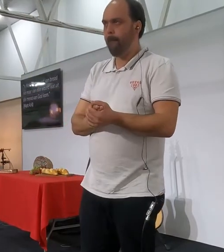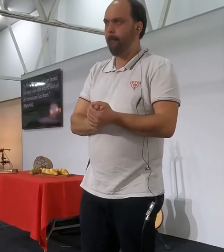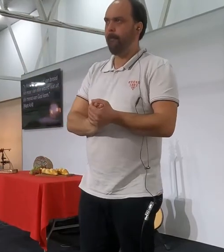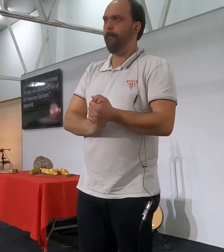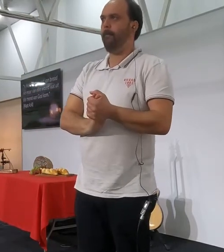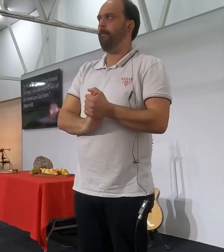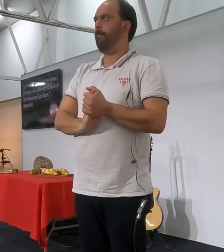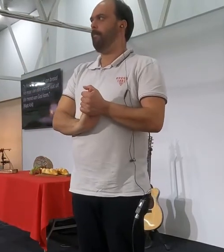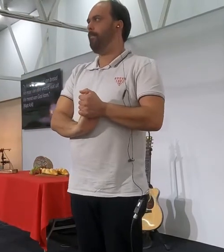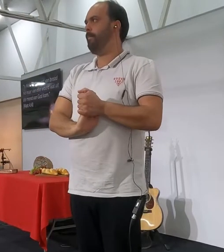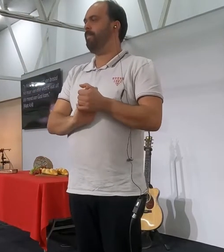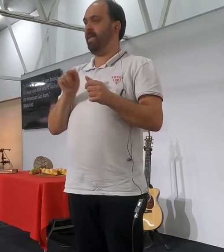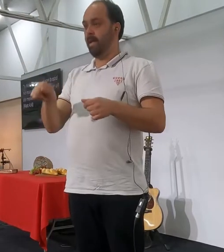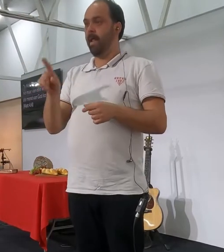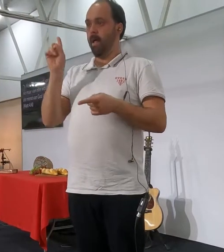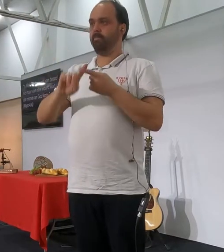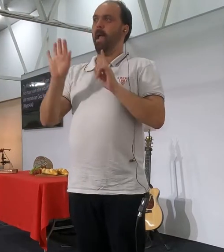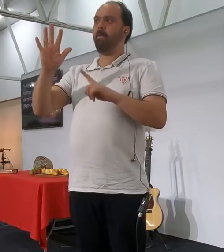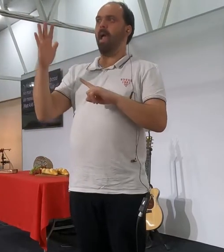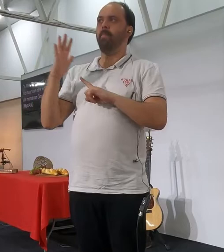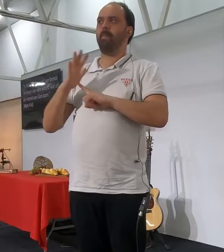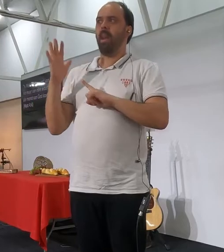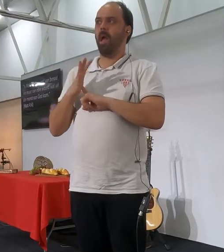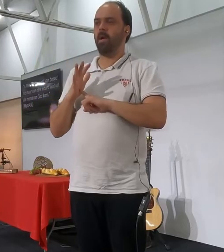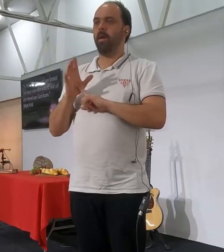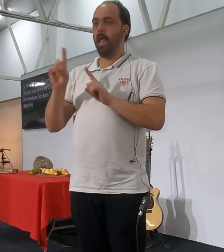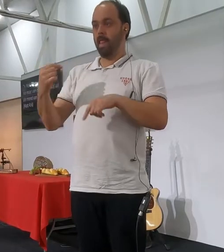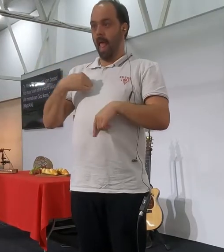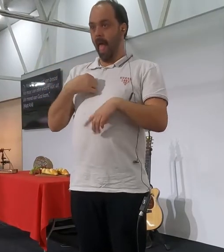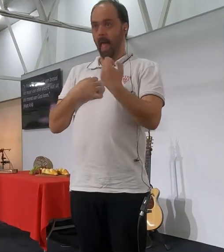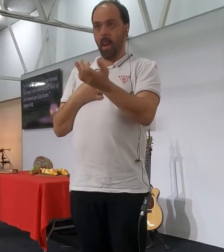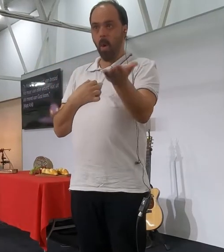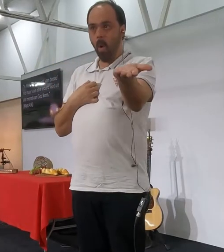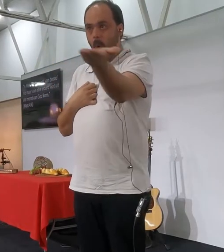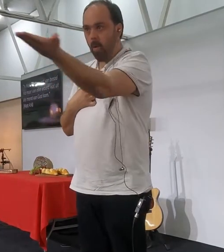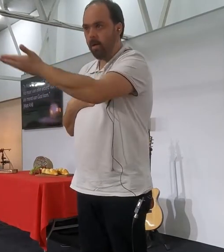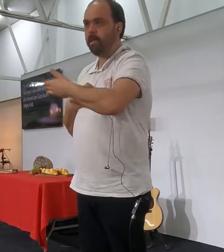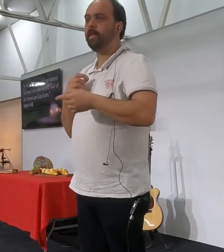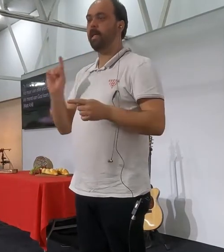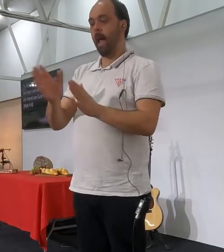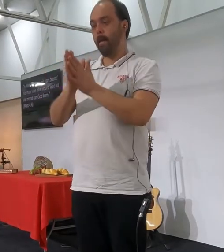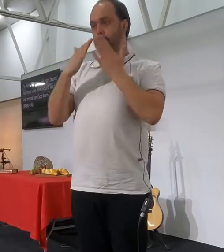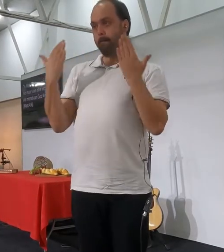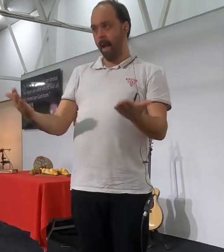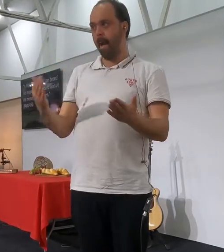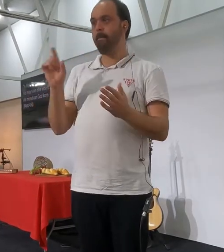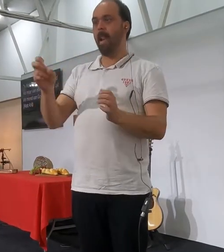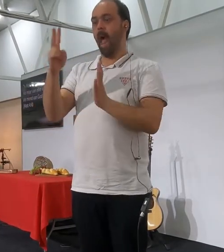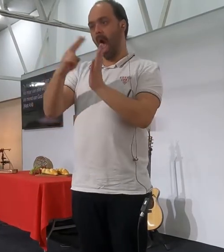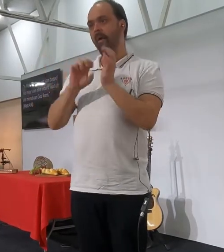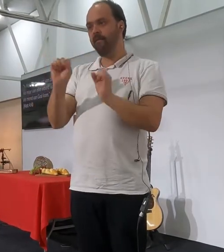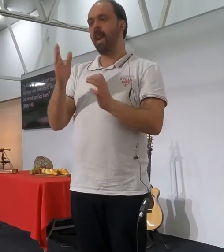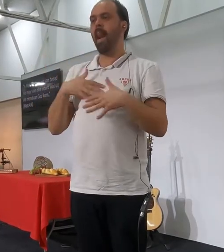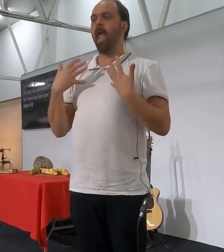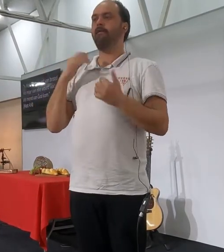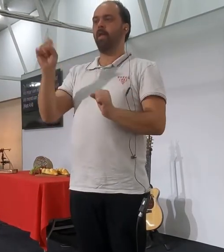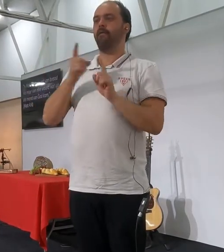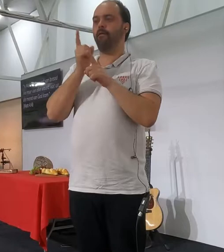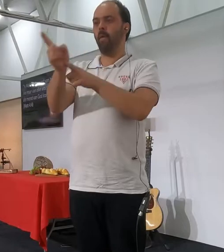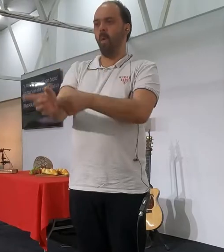ons, hierdie is, hierdie is belangrijk, dat ek en jy, die bybel moet ach as die woord van God in ons leven, en